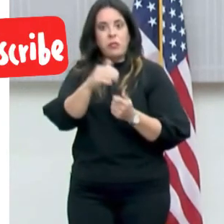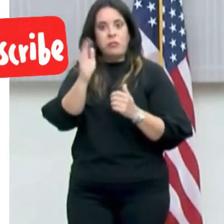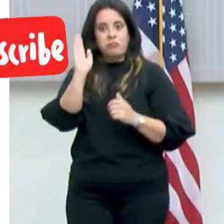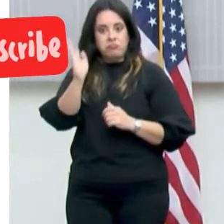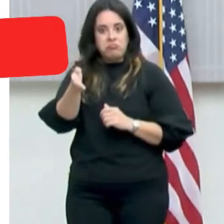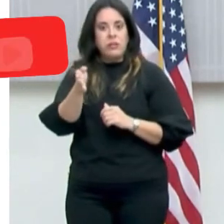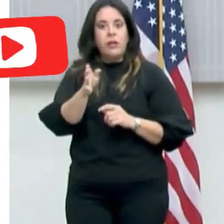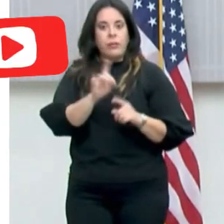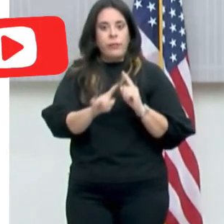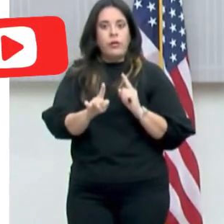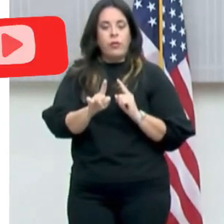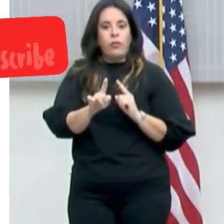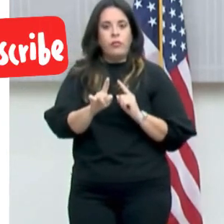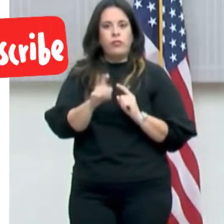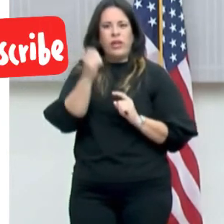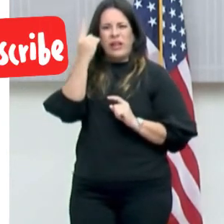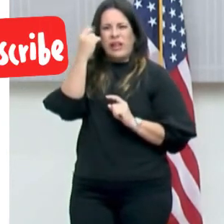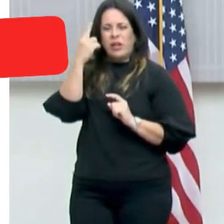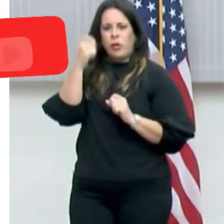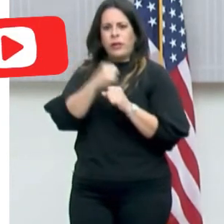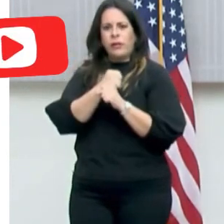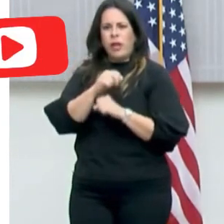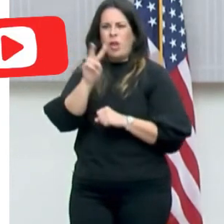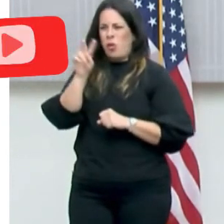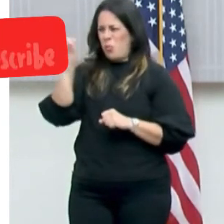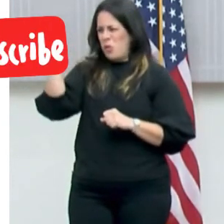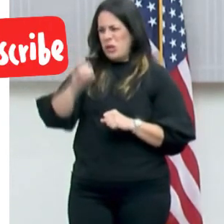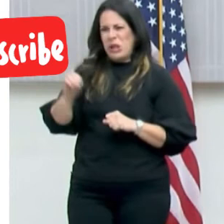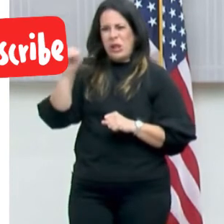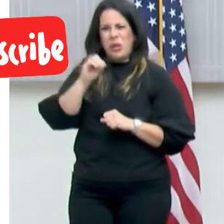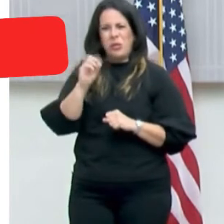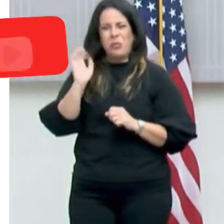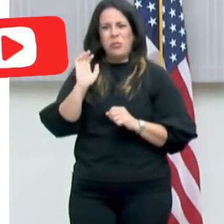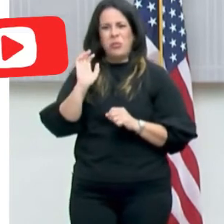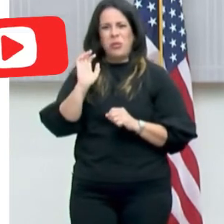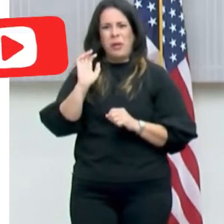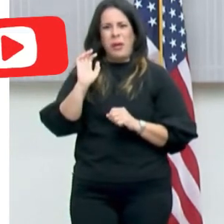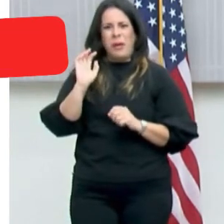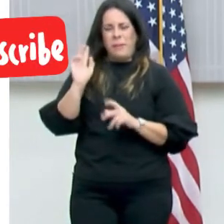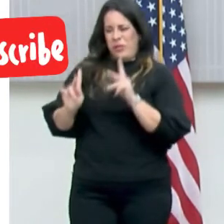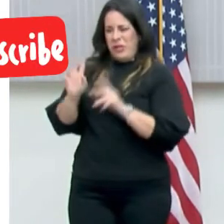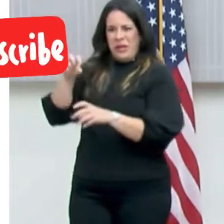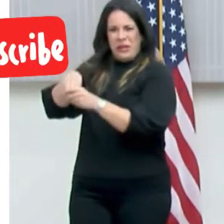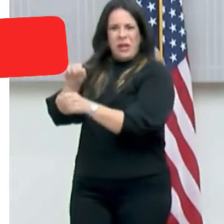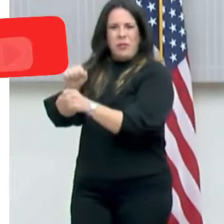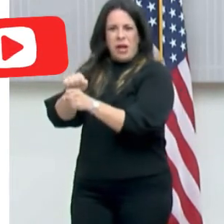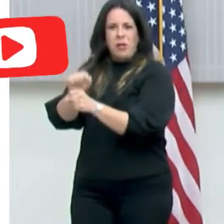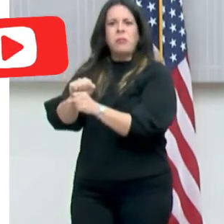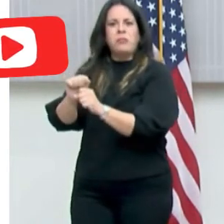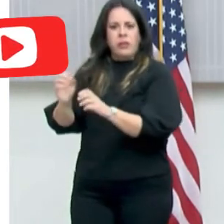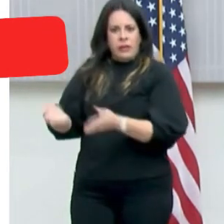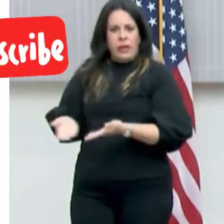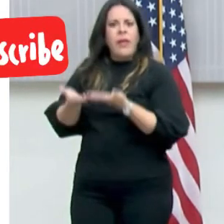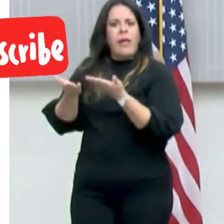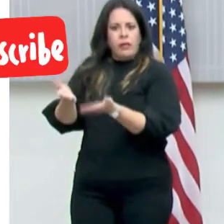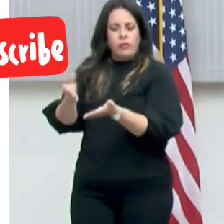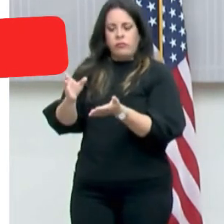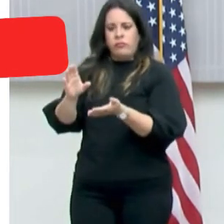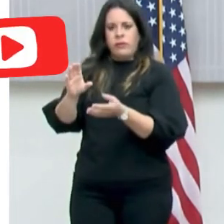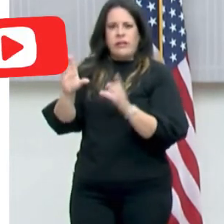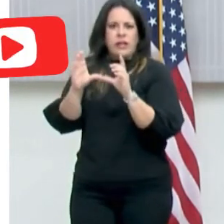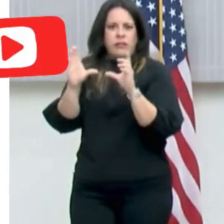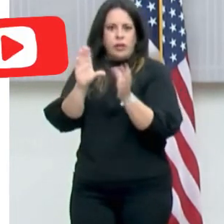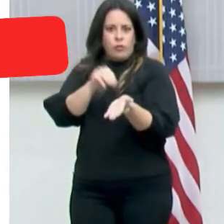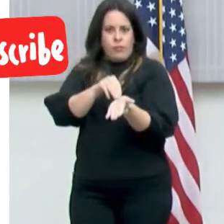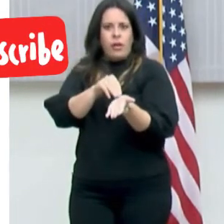Pero entiendo que si las estadísticas que he visto es como 2% del personal te está supliendo certificación